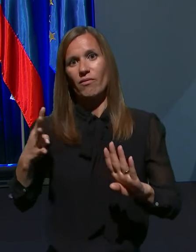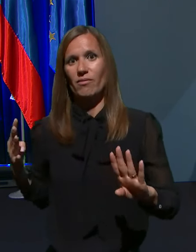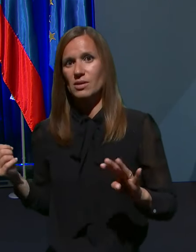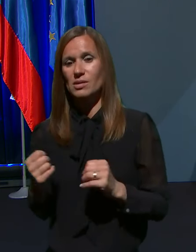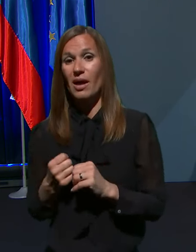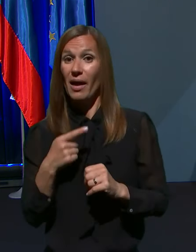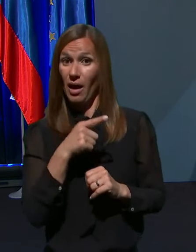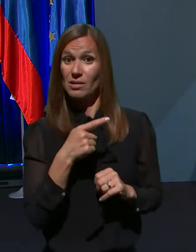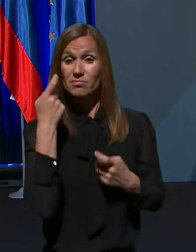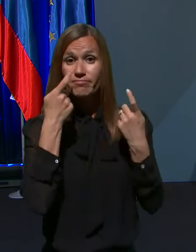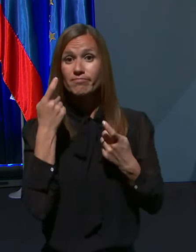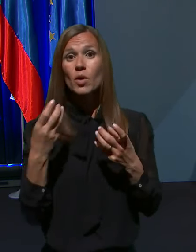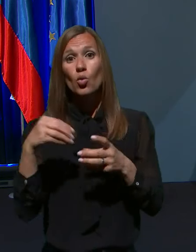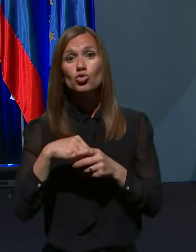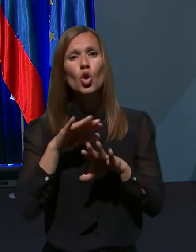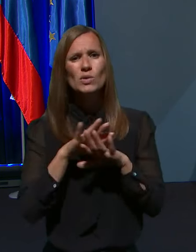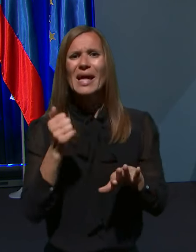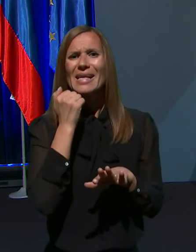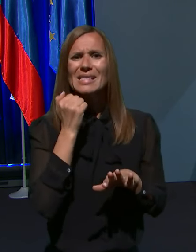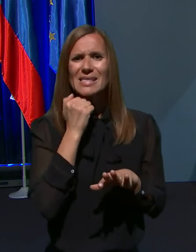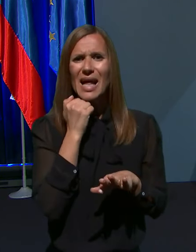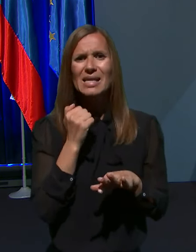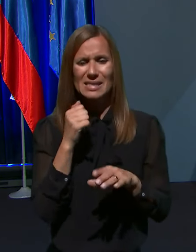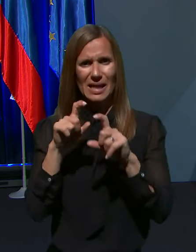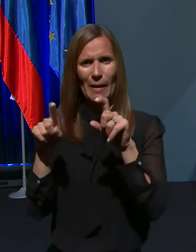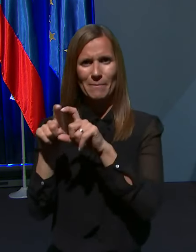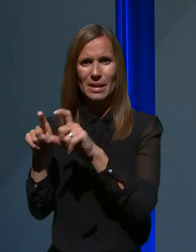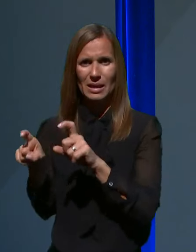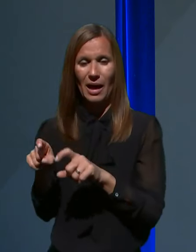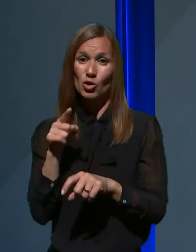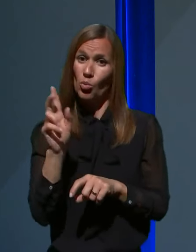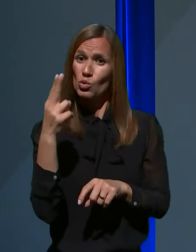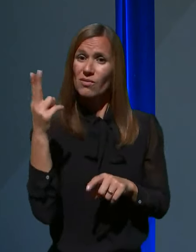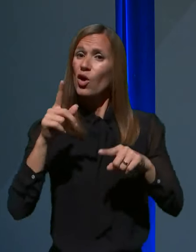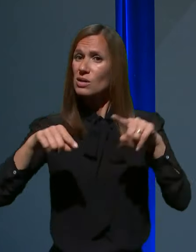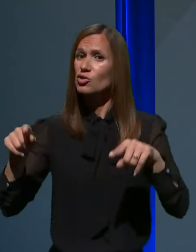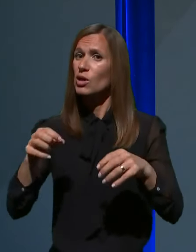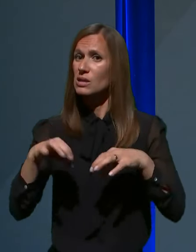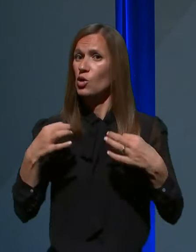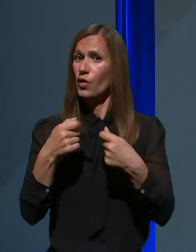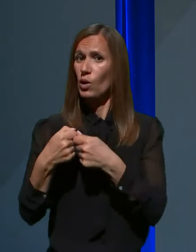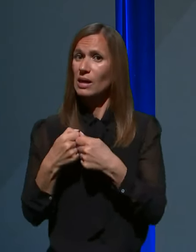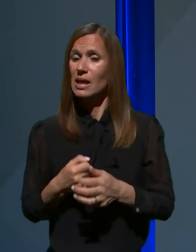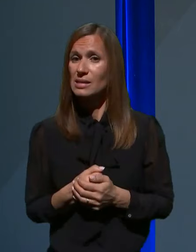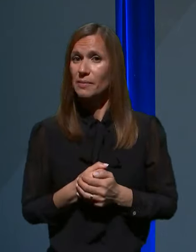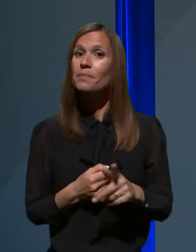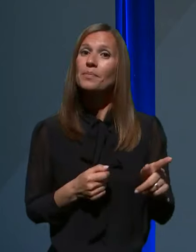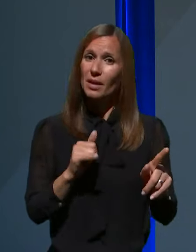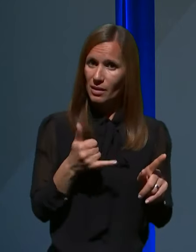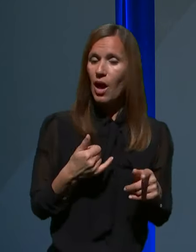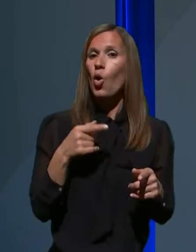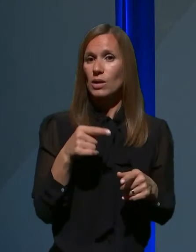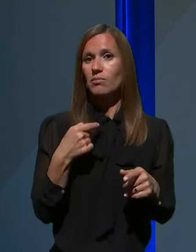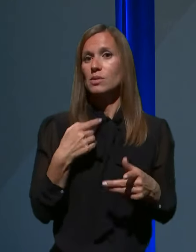vse zasebnike? To upozivoje recimo različne zdravstvene organizacije? O tem je bilo govoran, s tem,